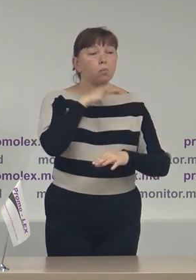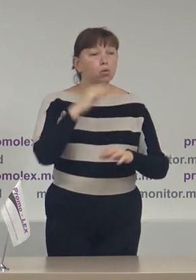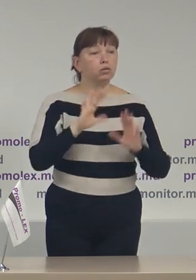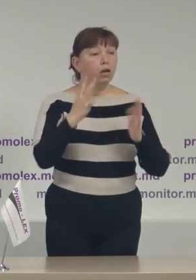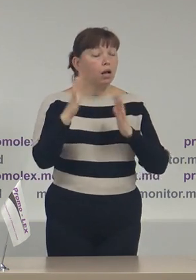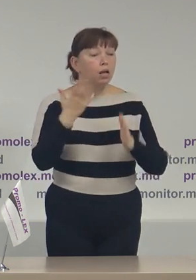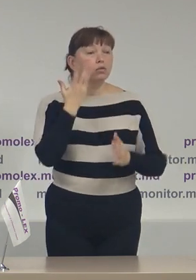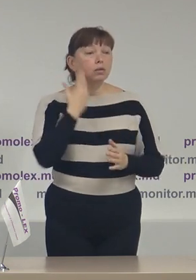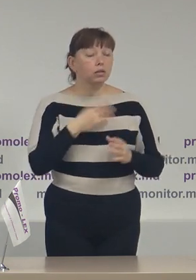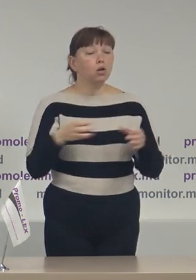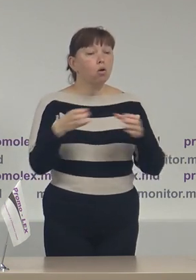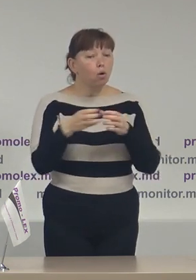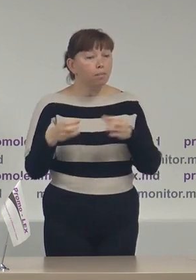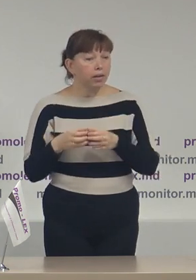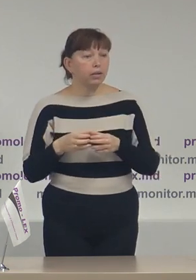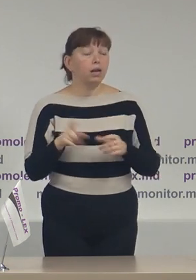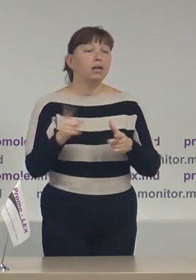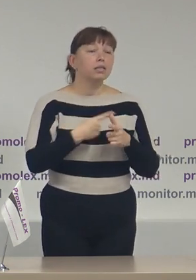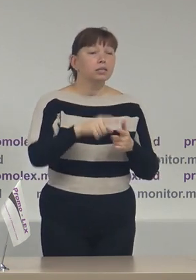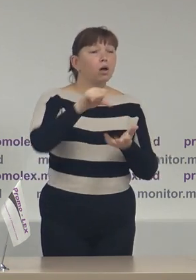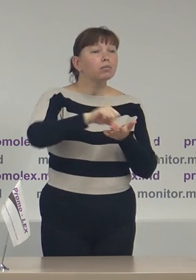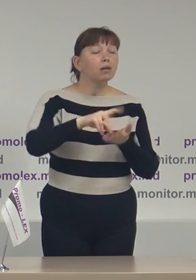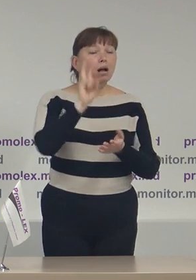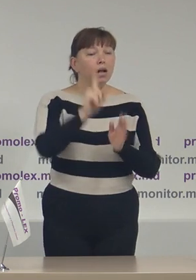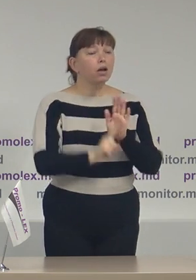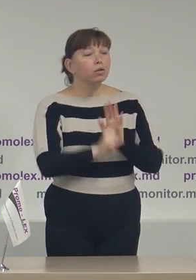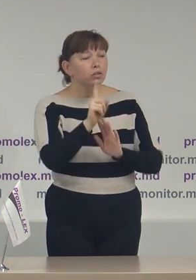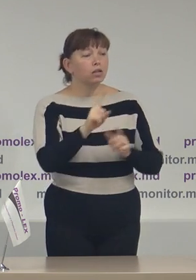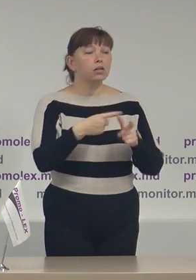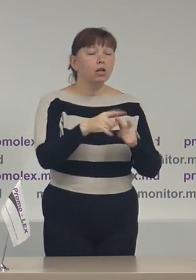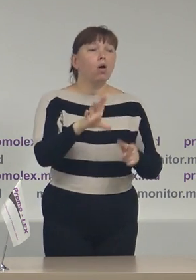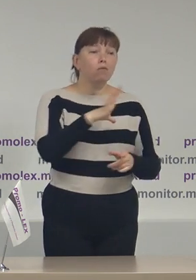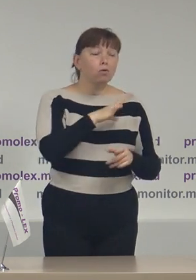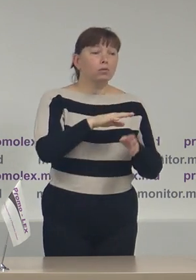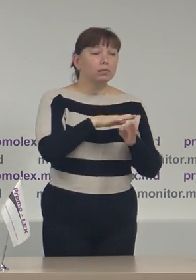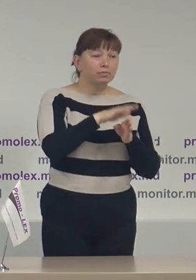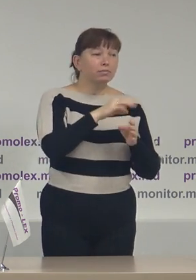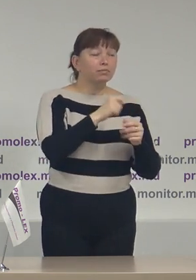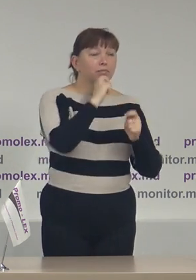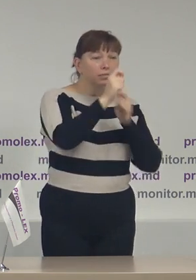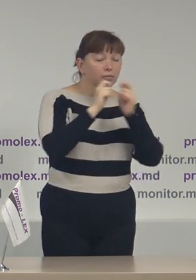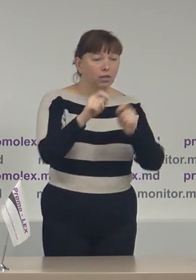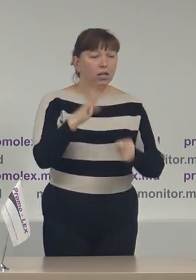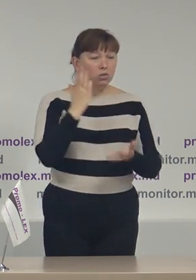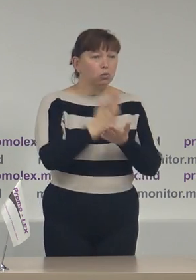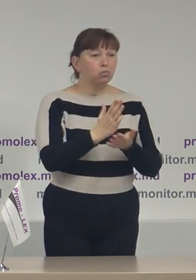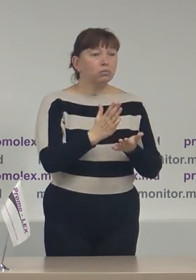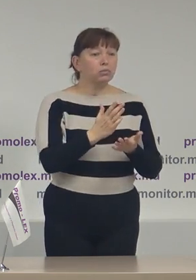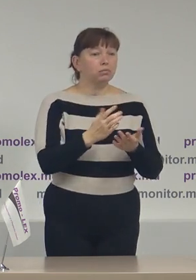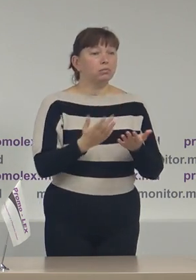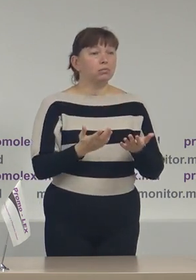companiile sau actorii care au inițiat sau efectuat sondaje de opinie au admis anumite